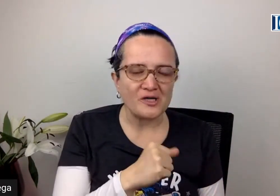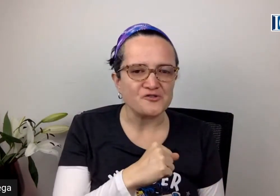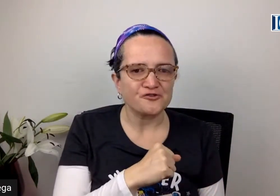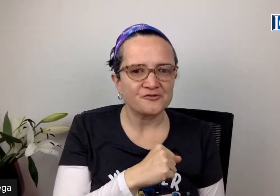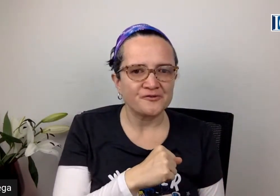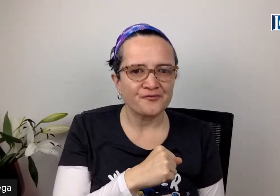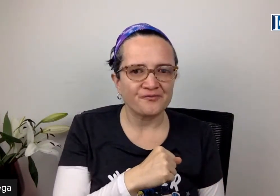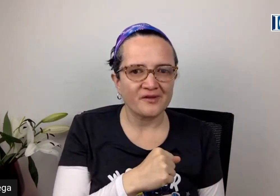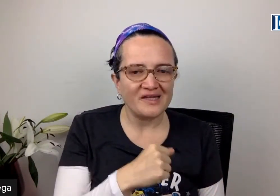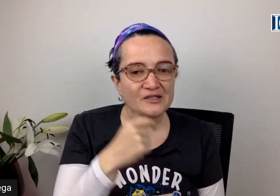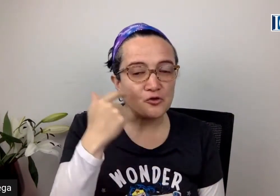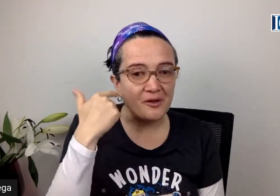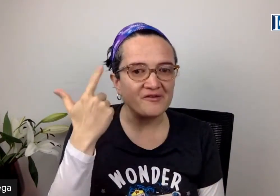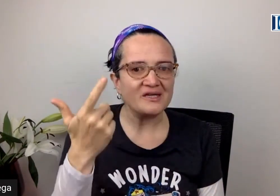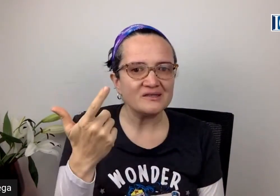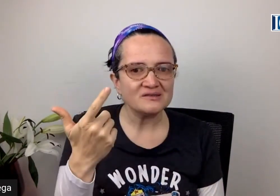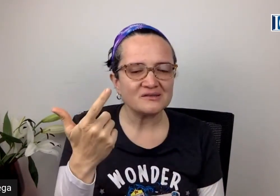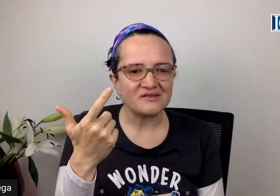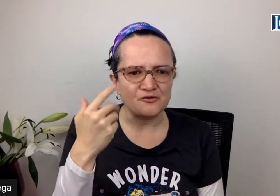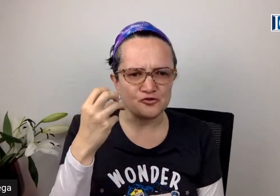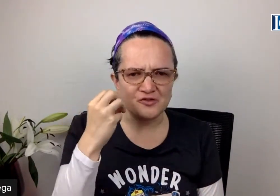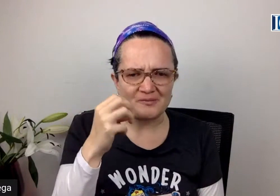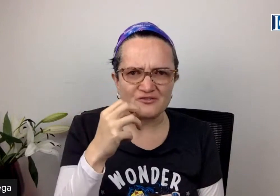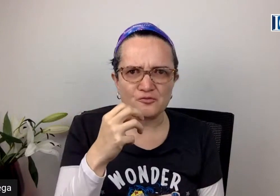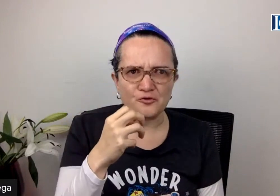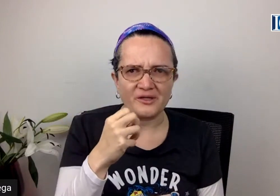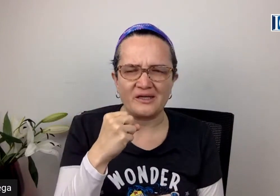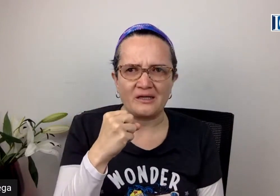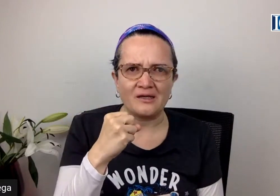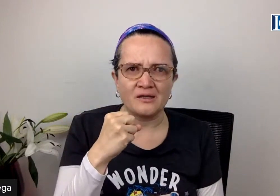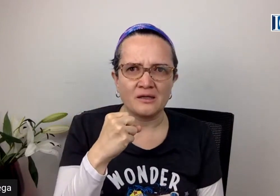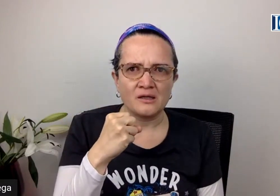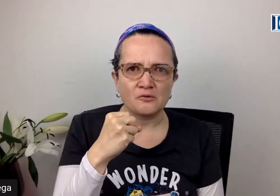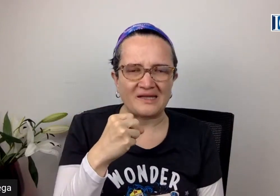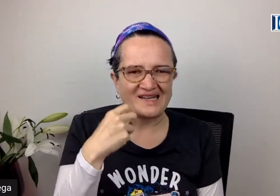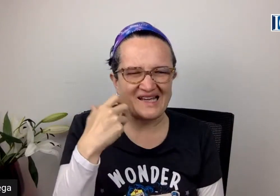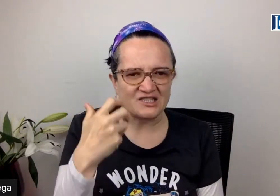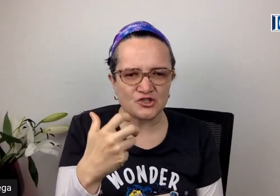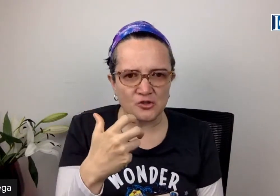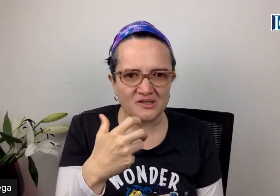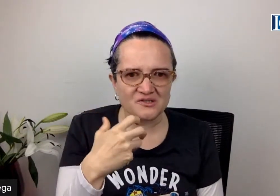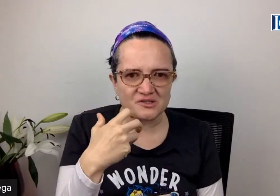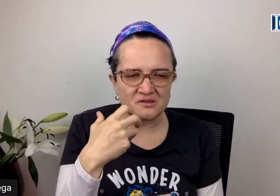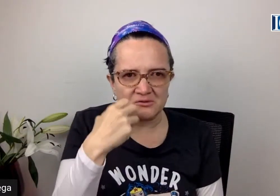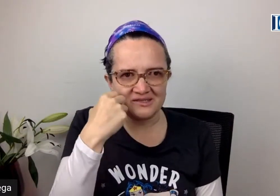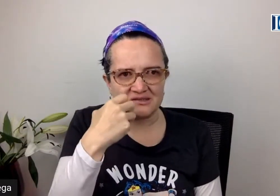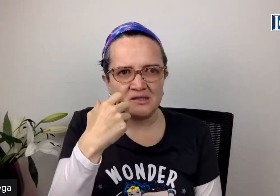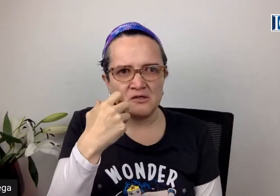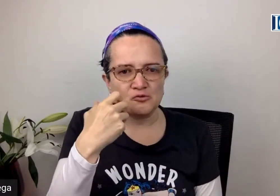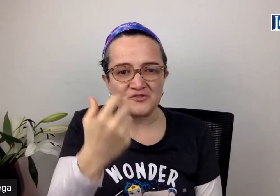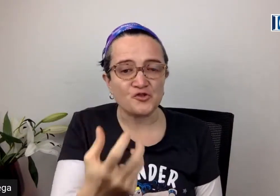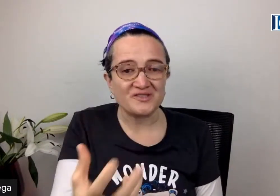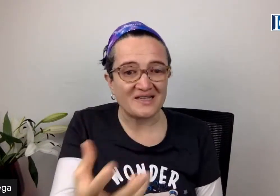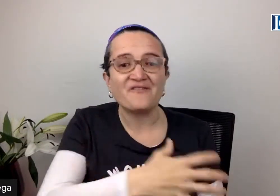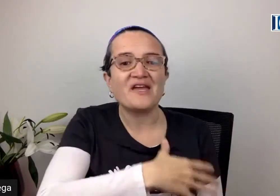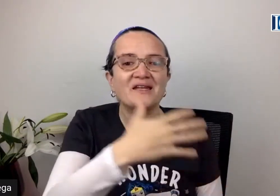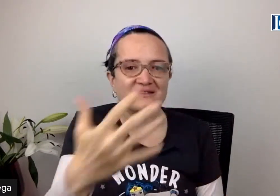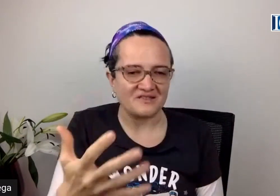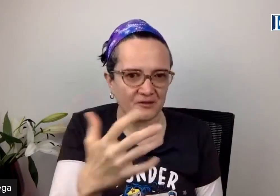años y todavía tiene unos temas como... unas reacciones y unas cosas que vienen de ese